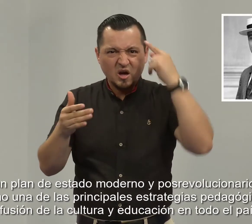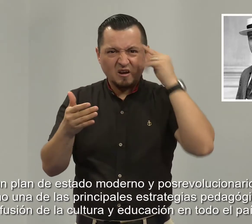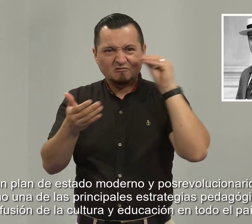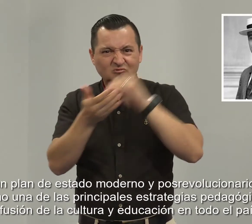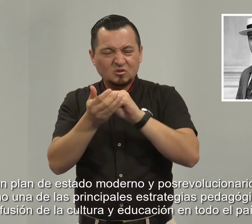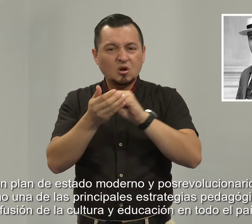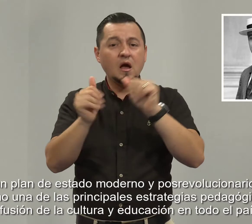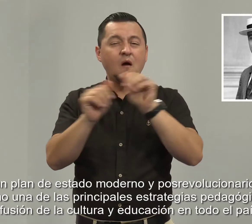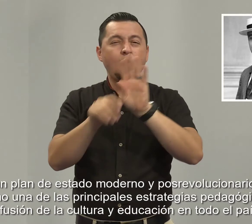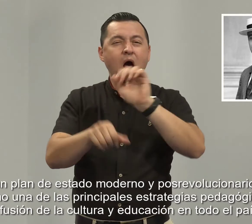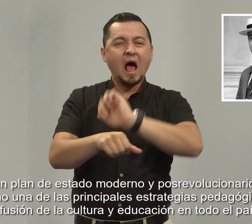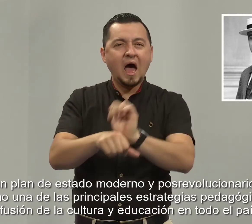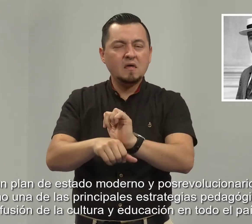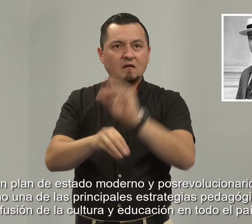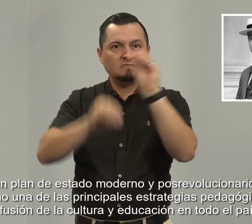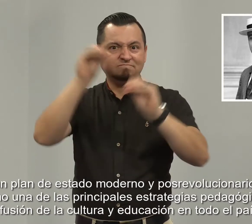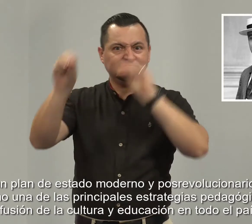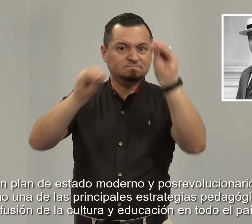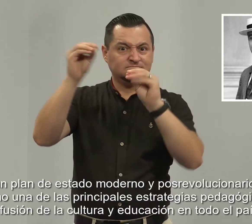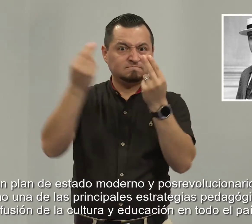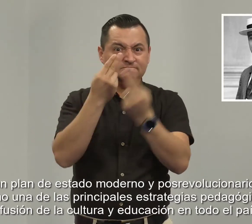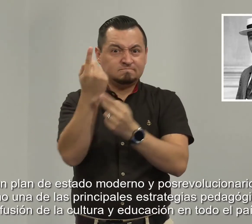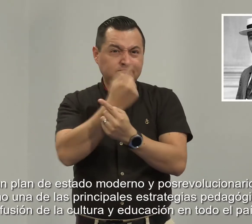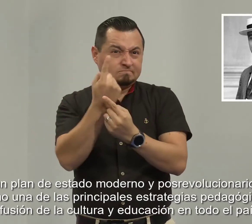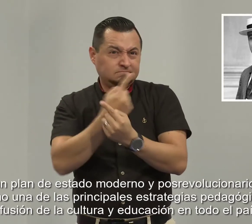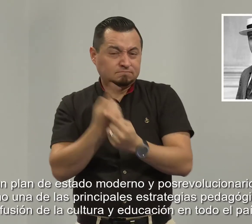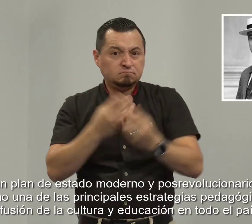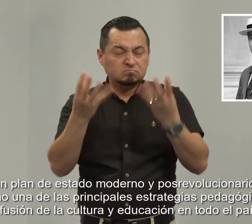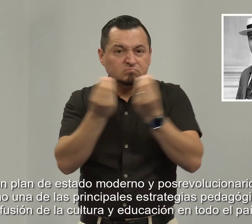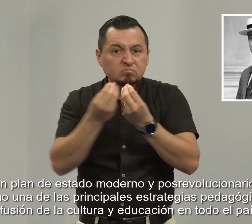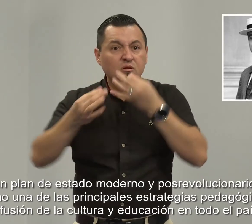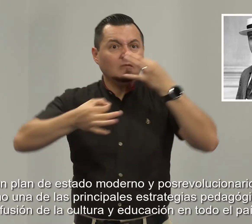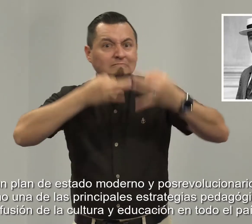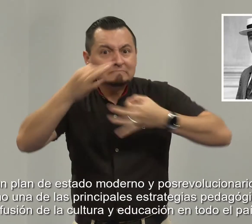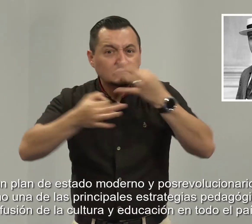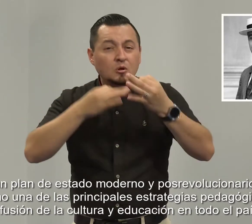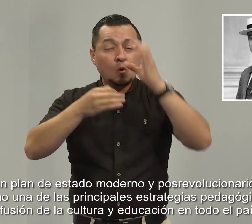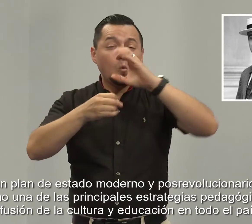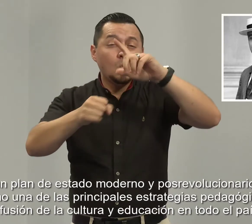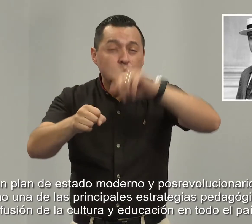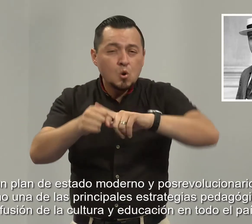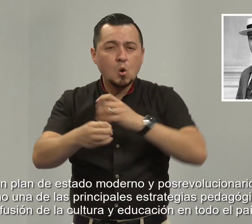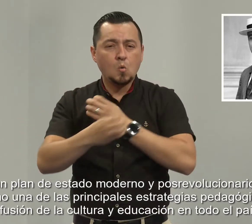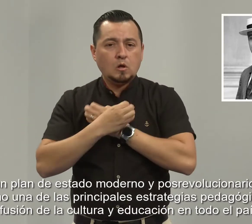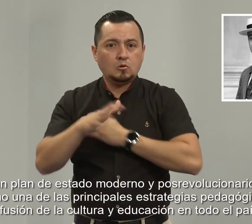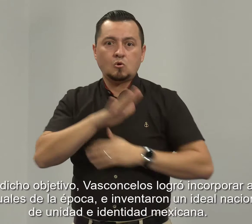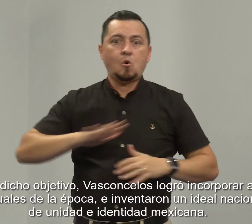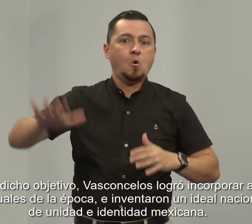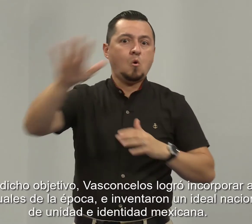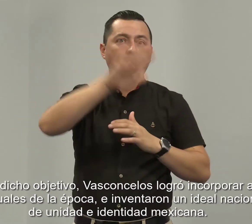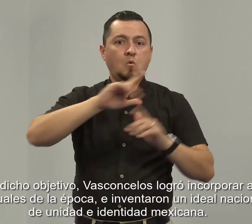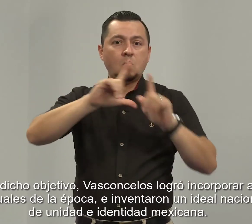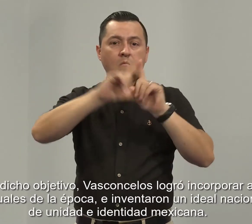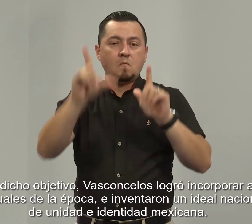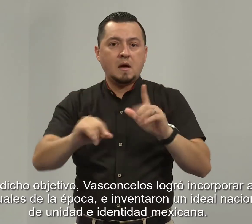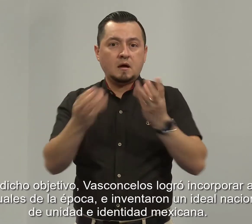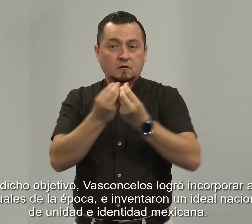como una de las principales estrategias pedagógicas para la difusión de la cultura y educación en todo el país. Para lograr dicho objetivo,